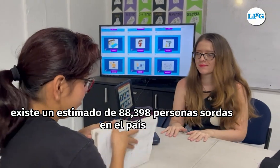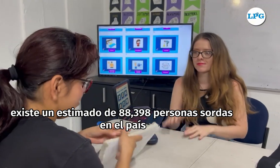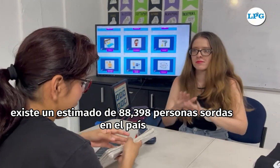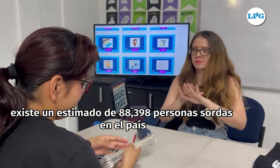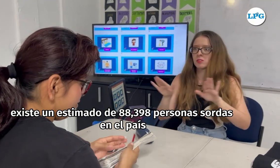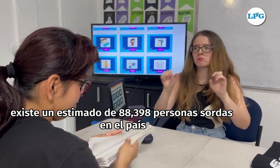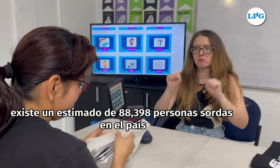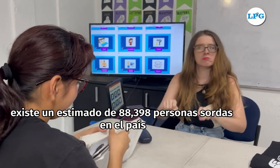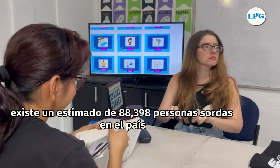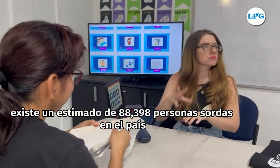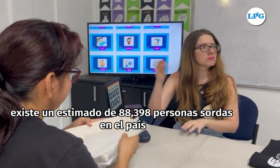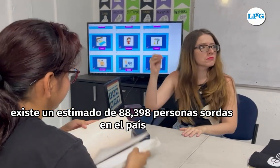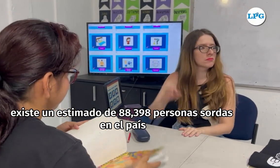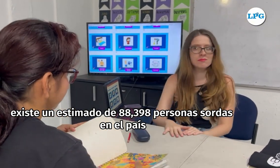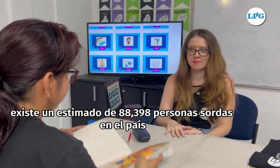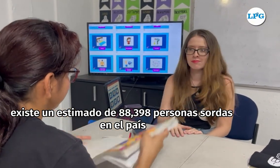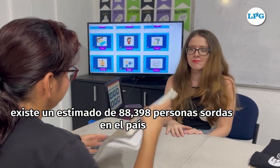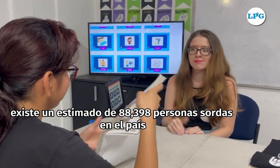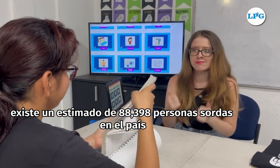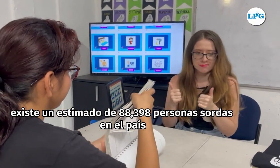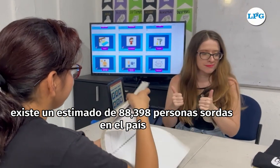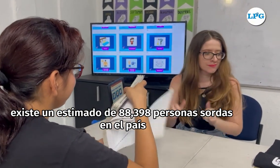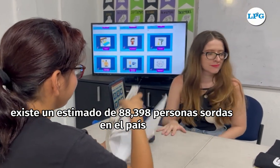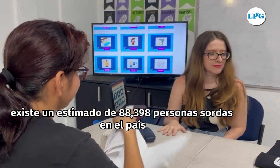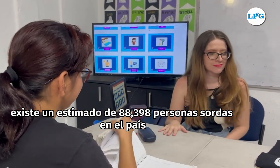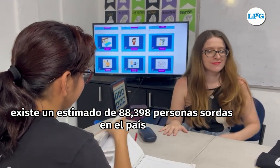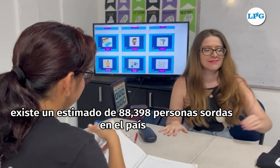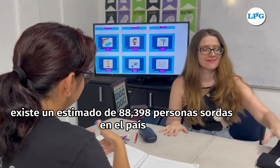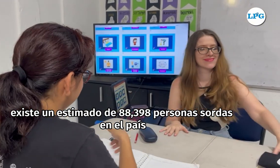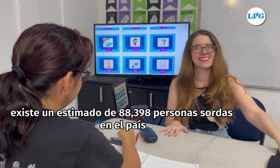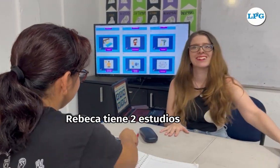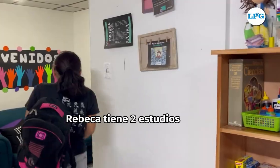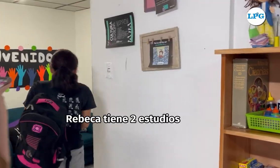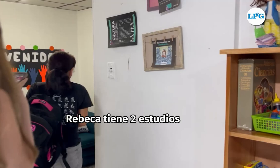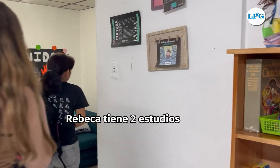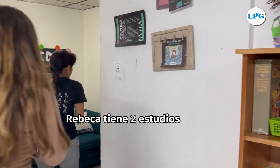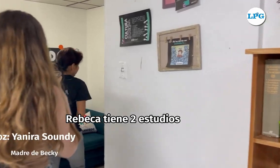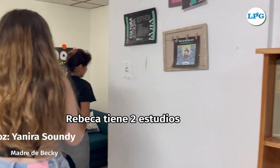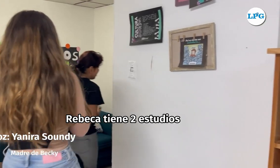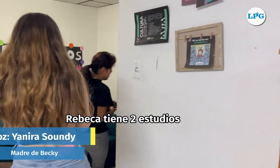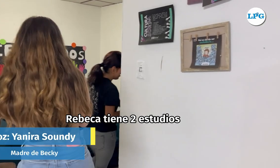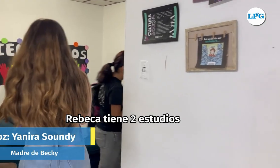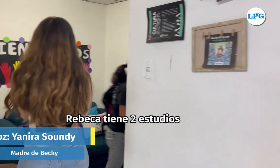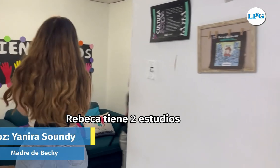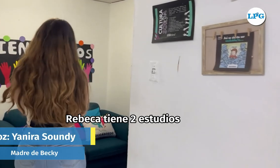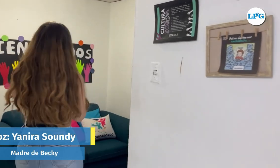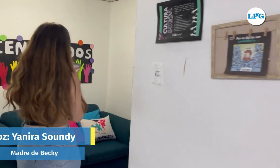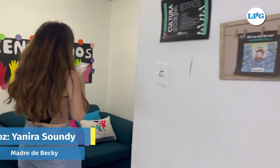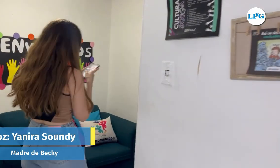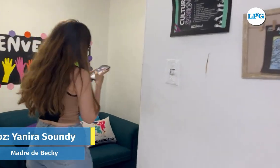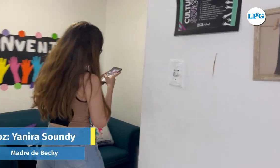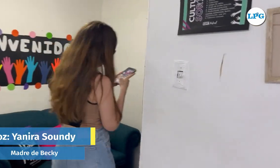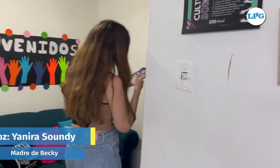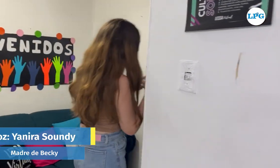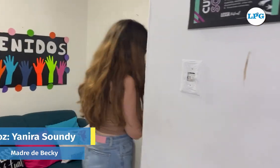.398 personas sordas en el país. Rebeca tiene dos